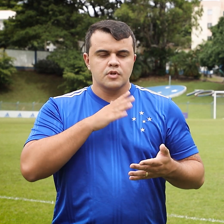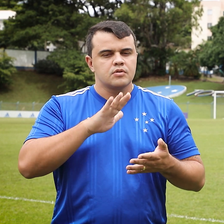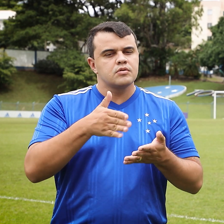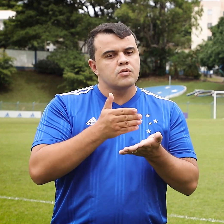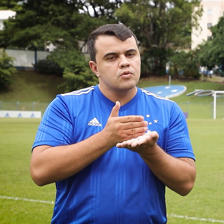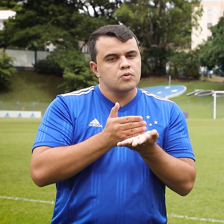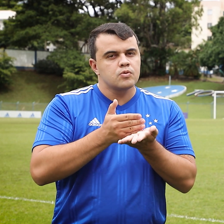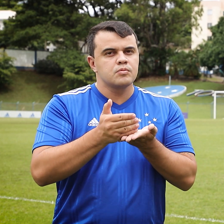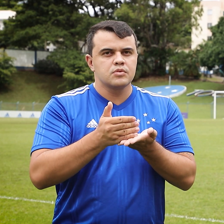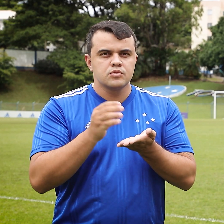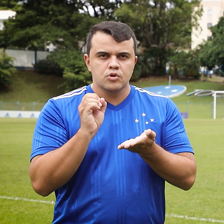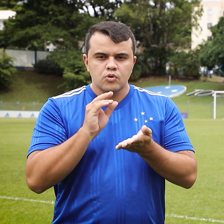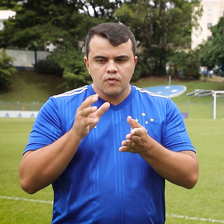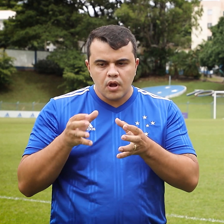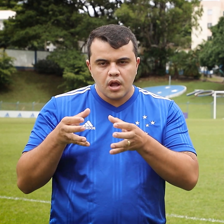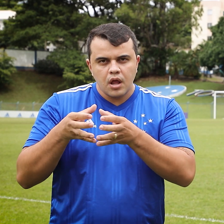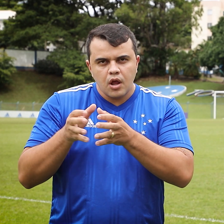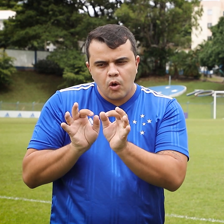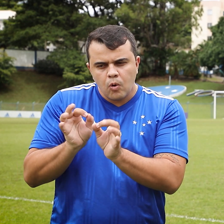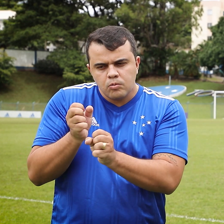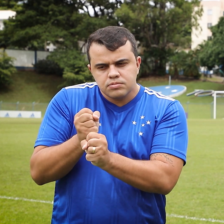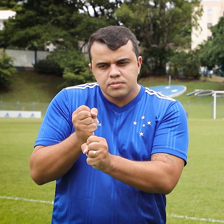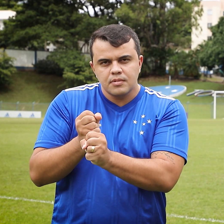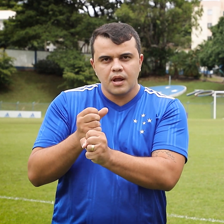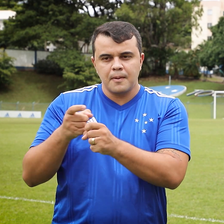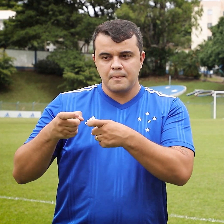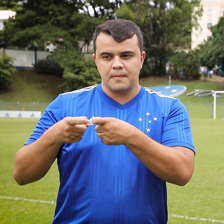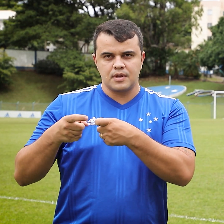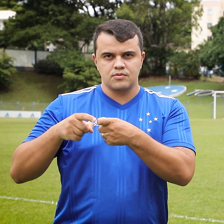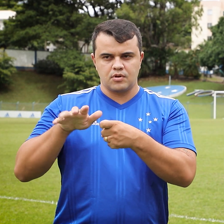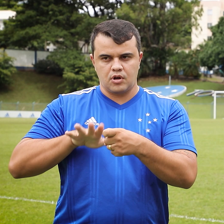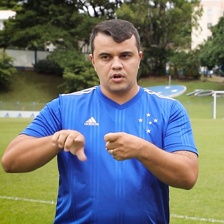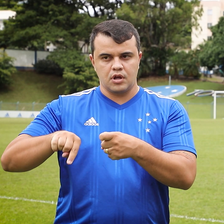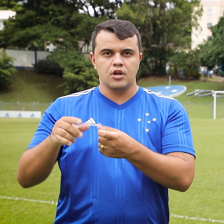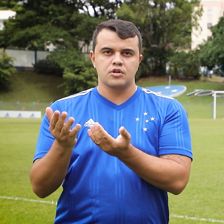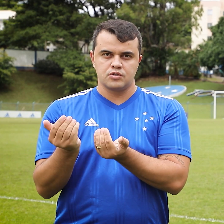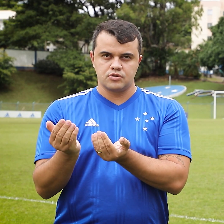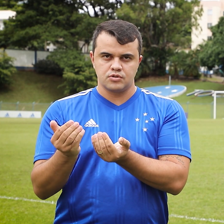categorias de base, no centro de formação Felício Brande, antiga Toca 1.